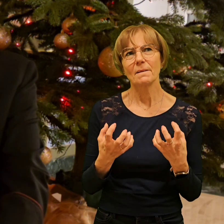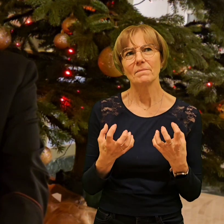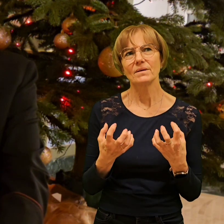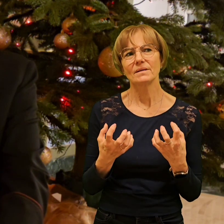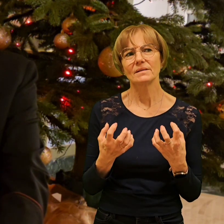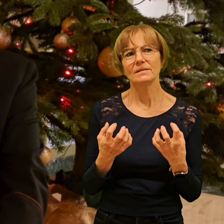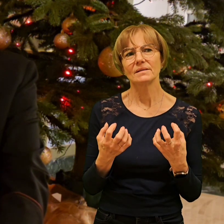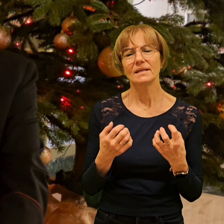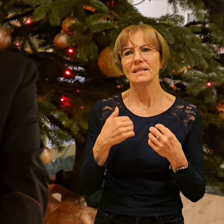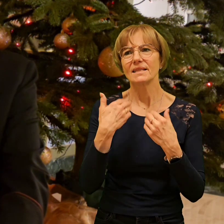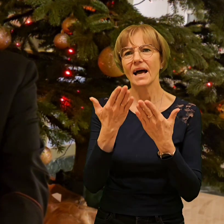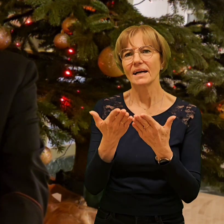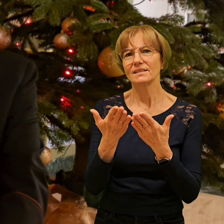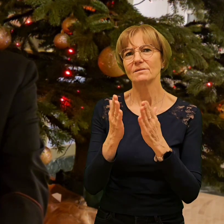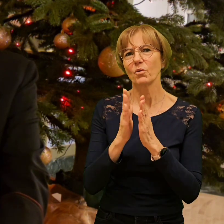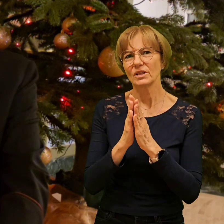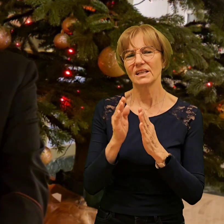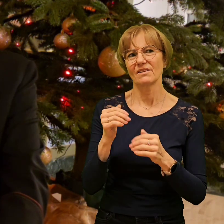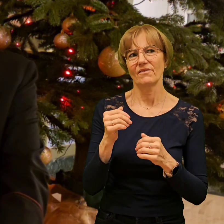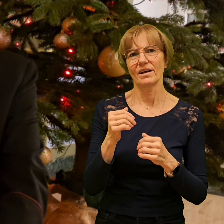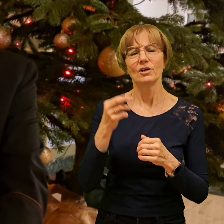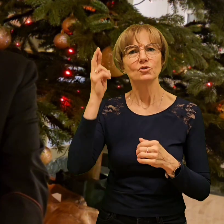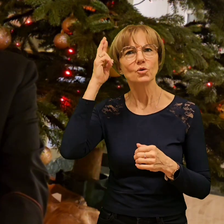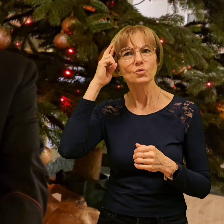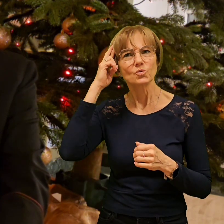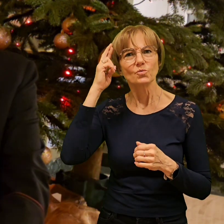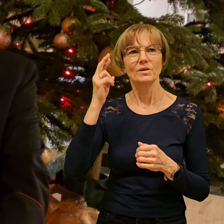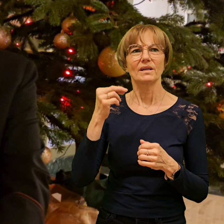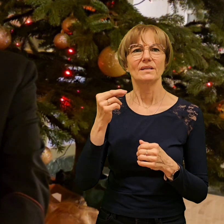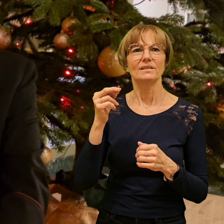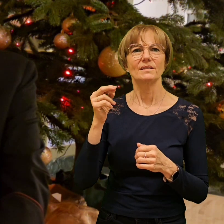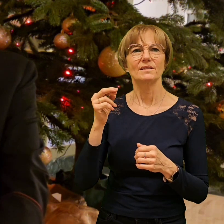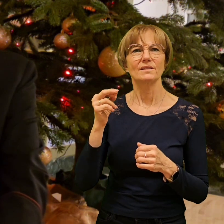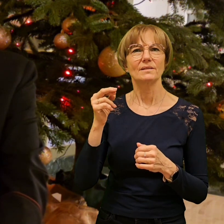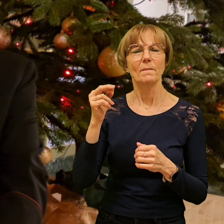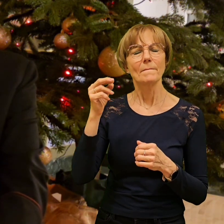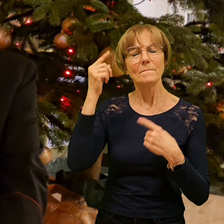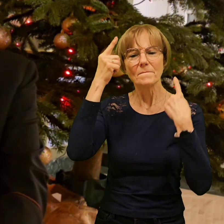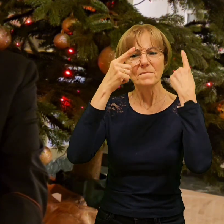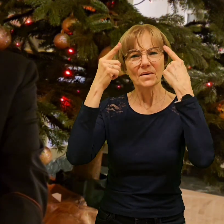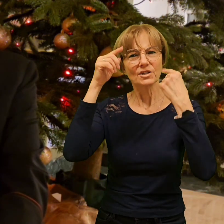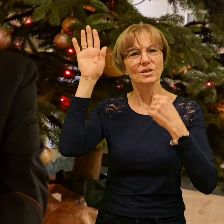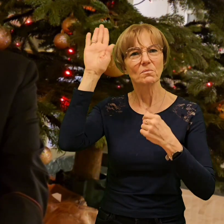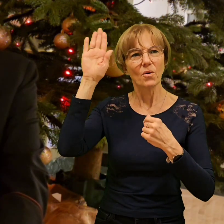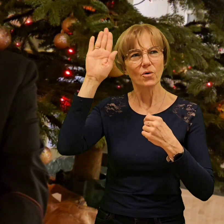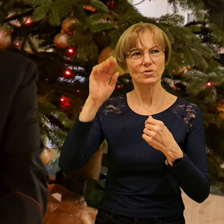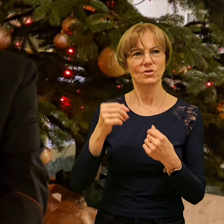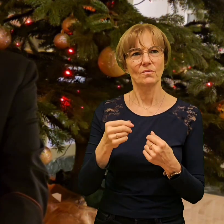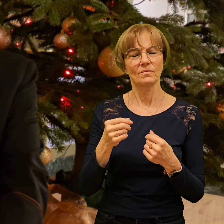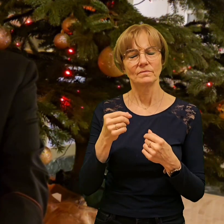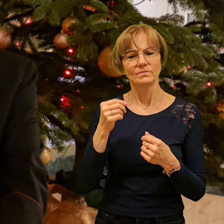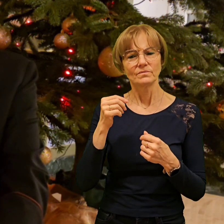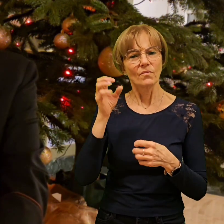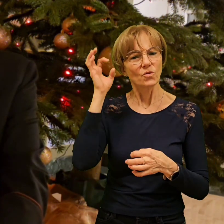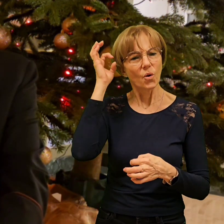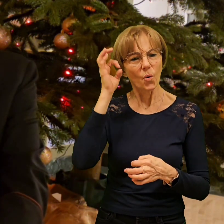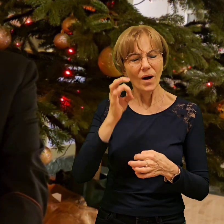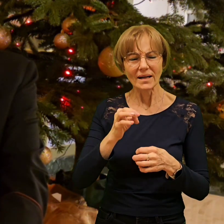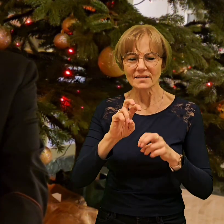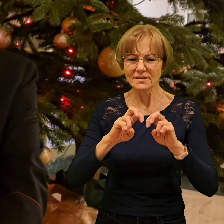zrozumieć Myś Bożą, zrozumieć, jak to się dzisiaj nazywa Pana Boga.